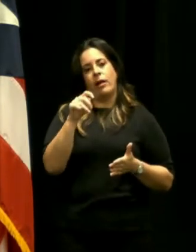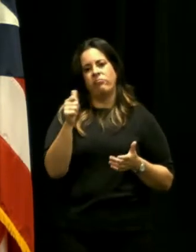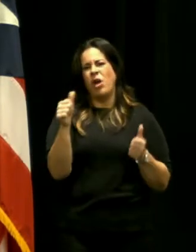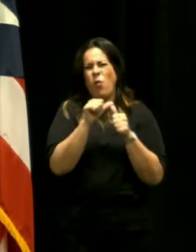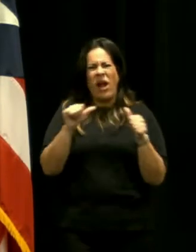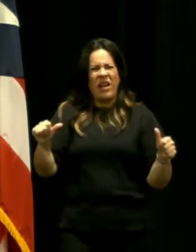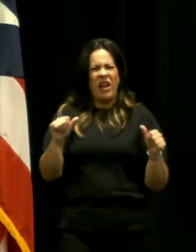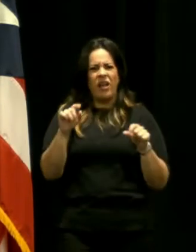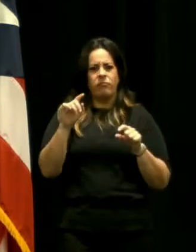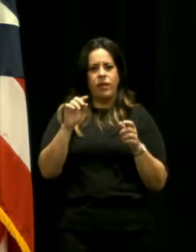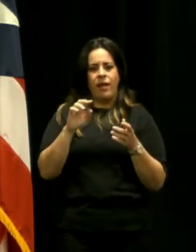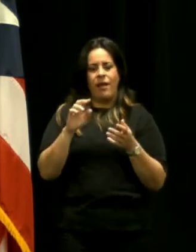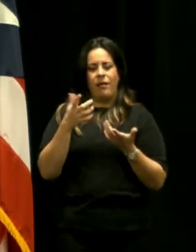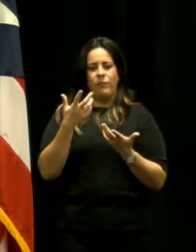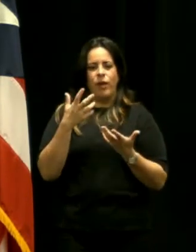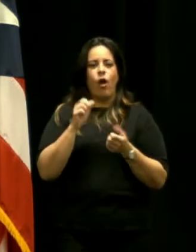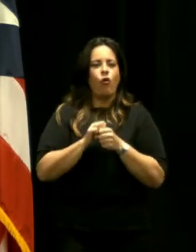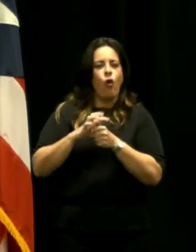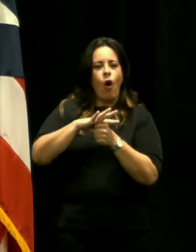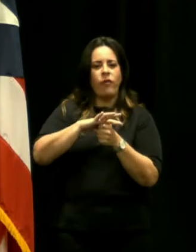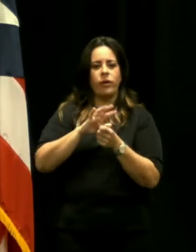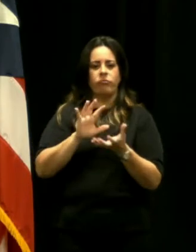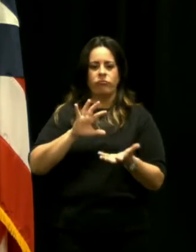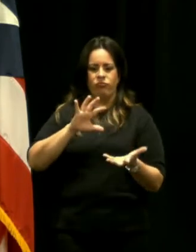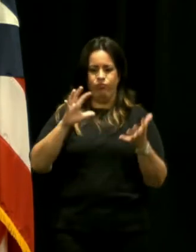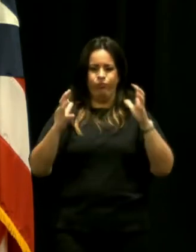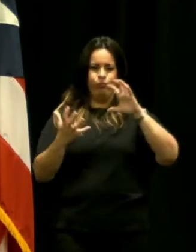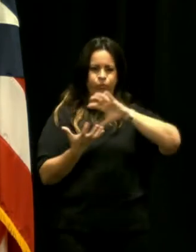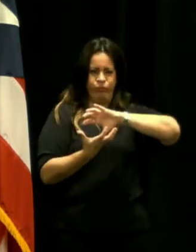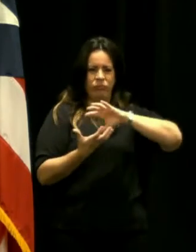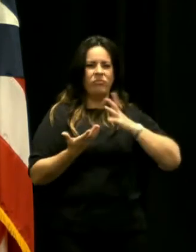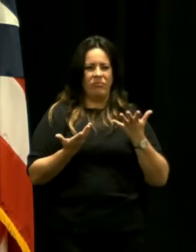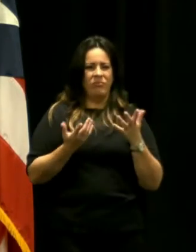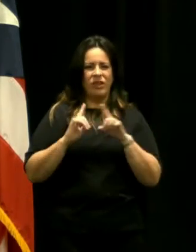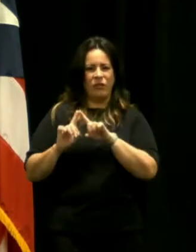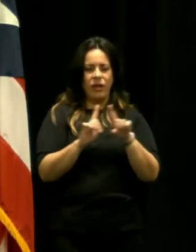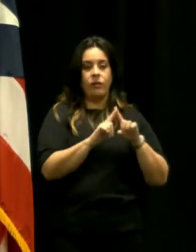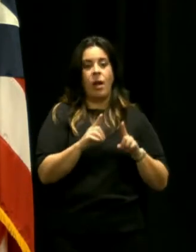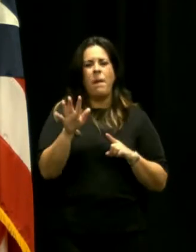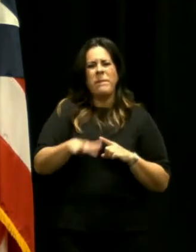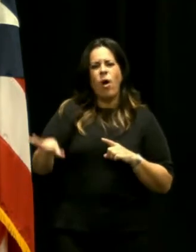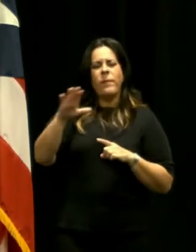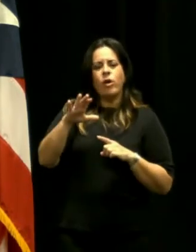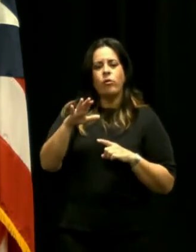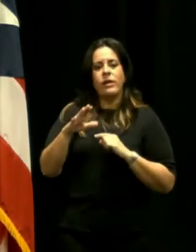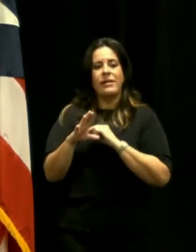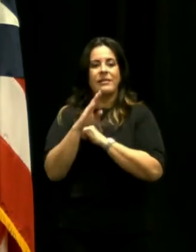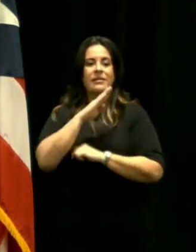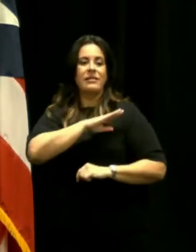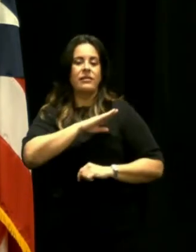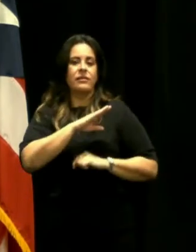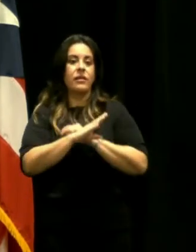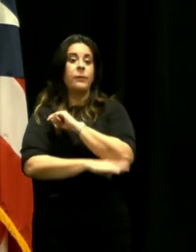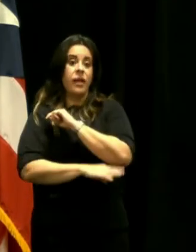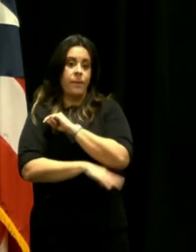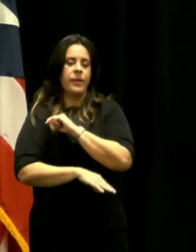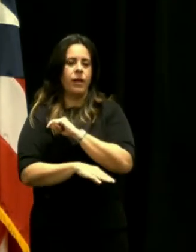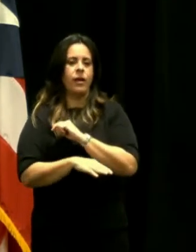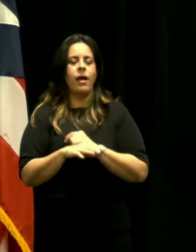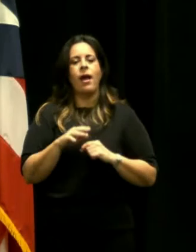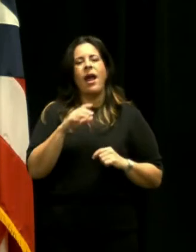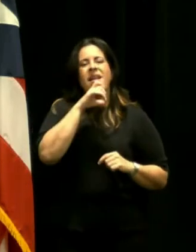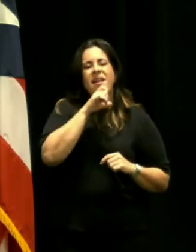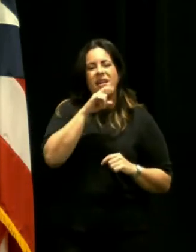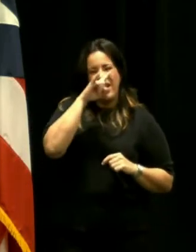llega tengo que decir que también se anticipa que a mediados de septiembre ya los niños de 5 a